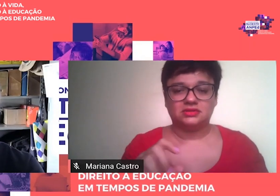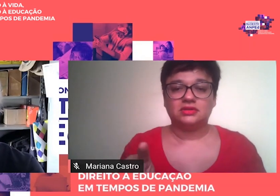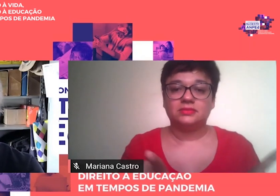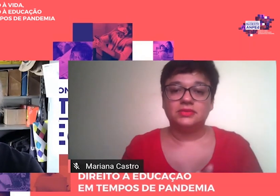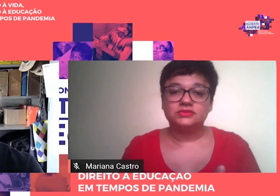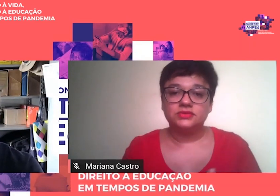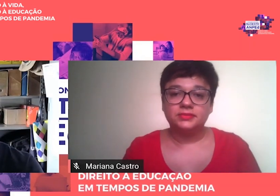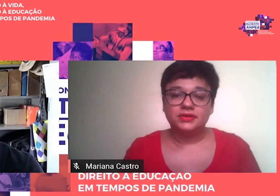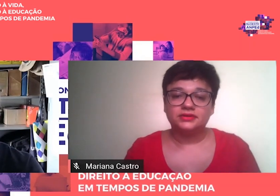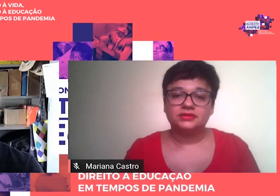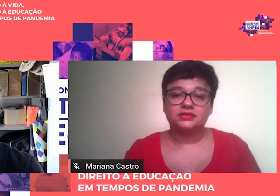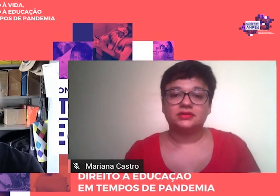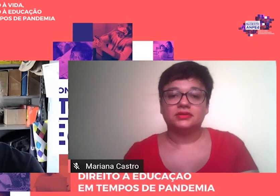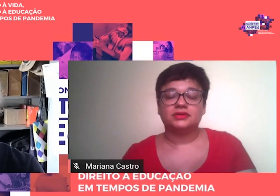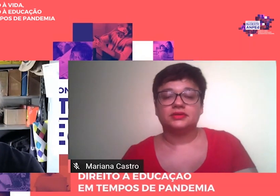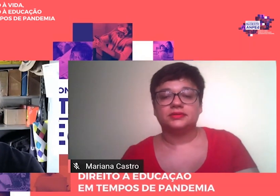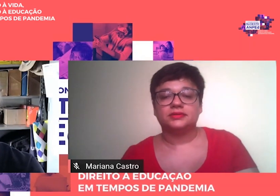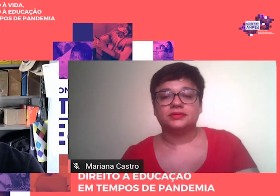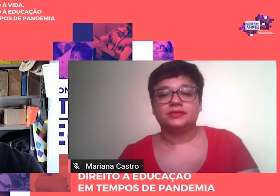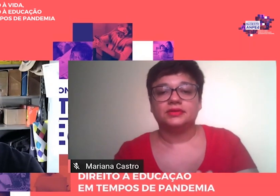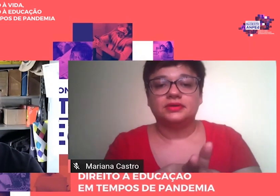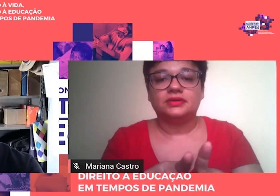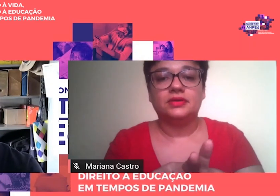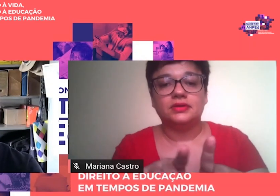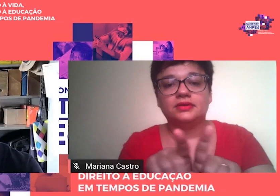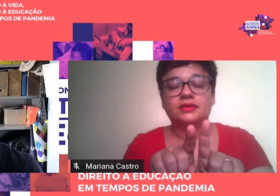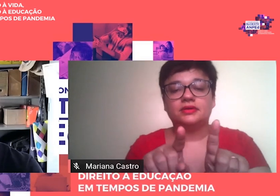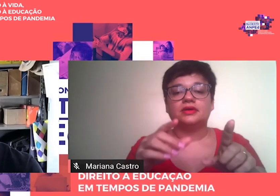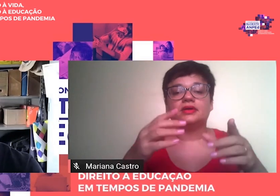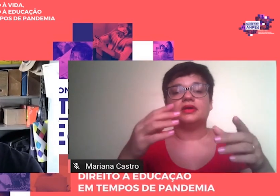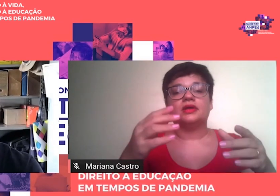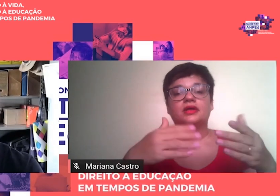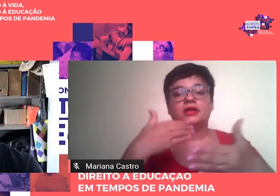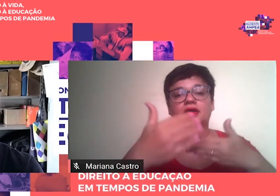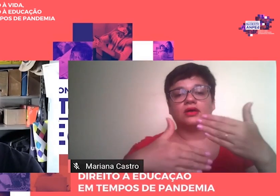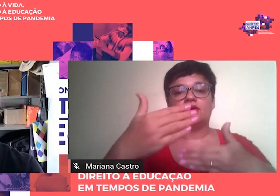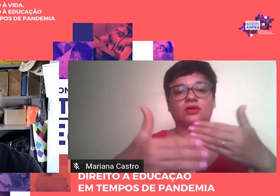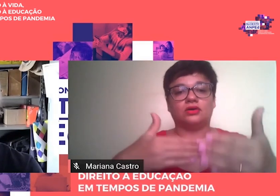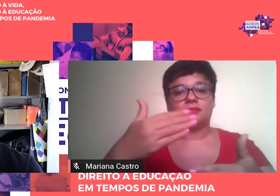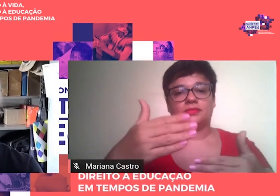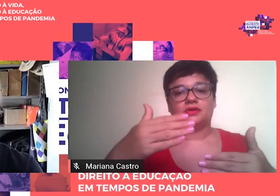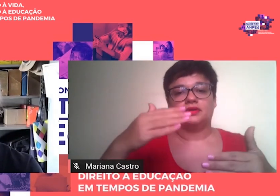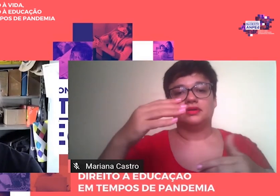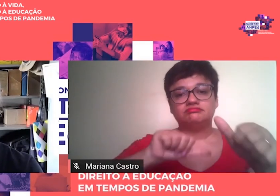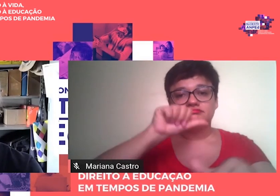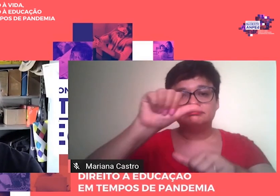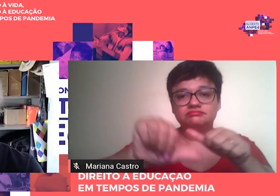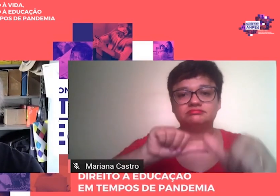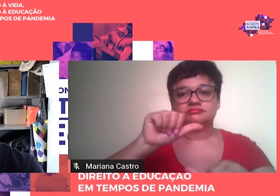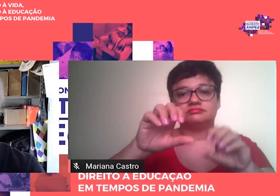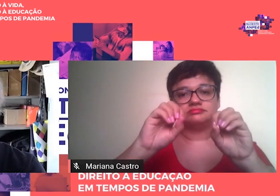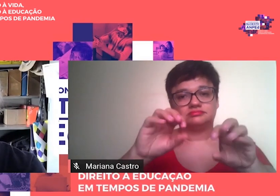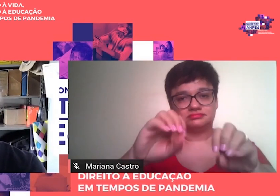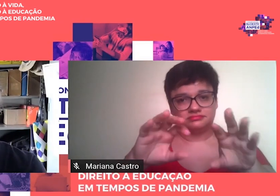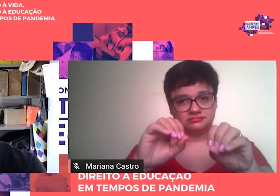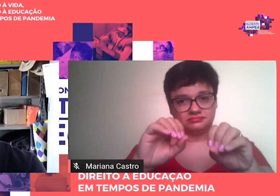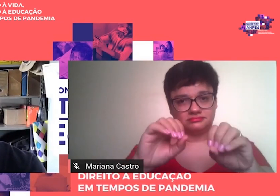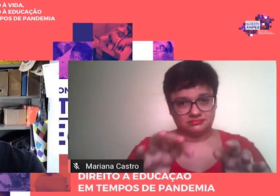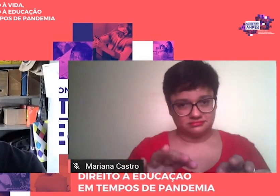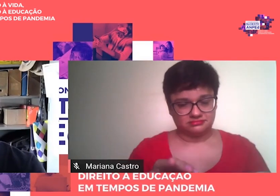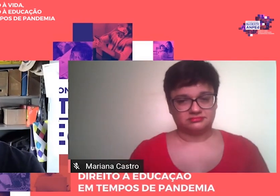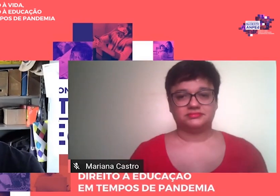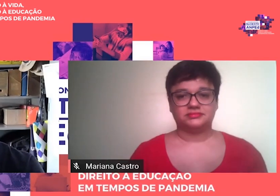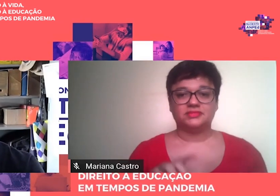em proveito do prosseguimento da obra de reforma educacional no Distrito Federal. A preferência pelo